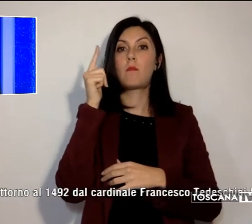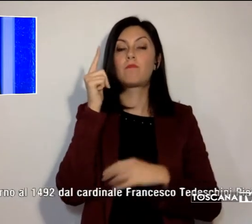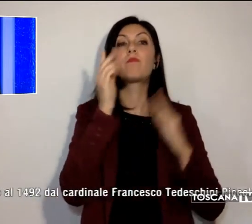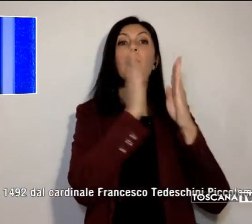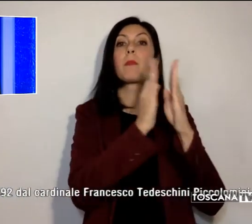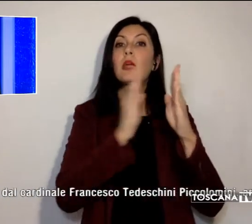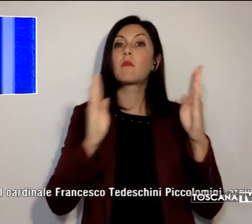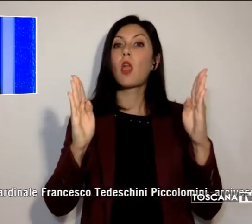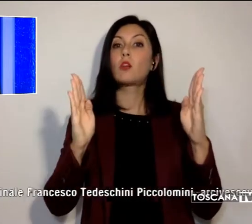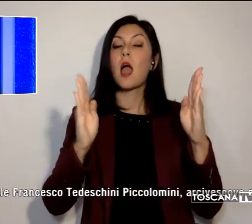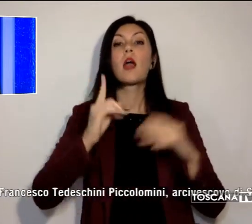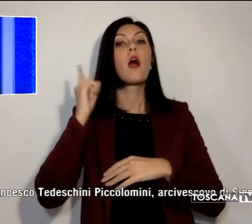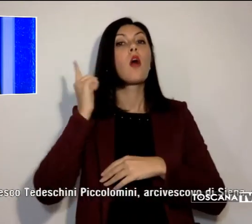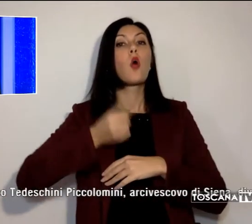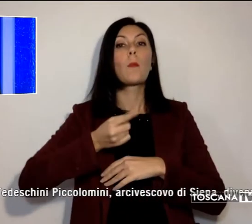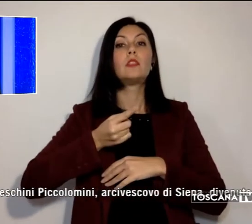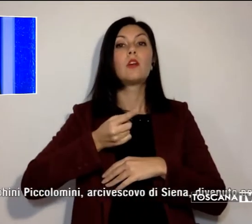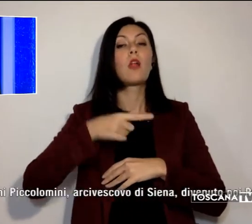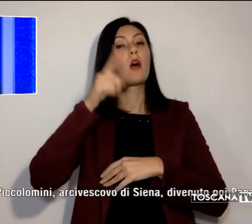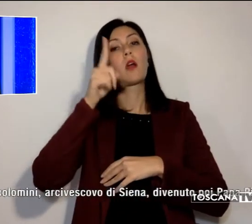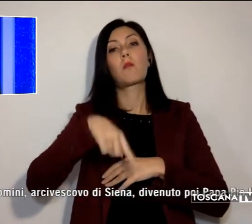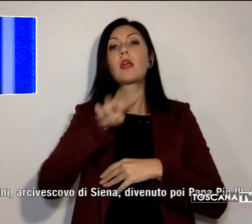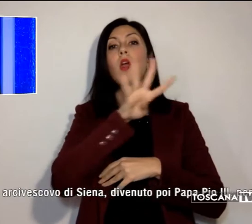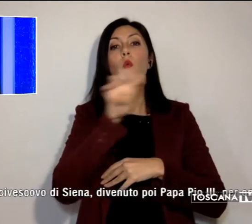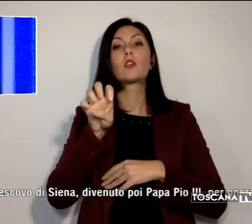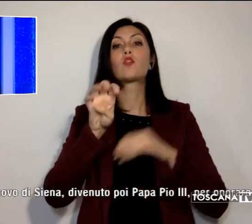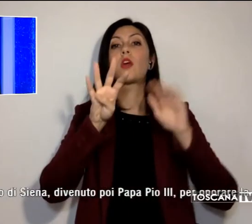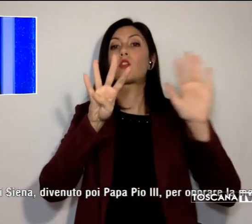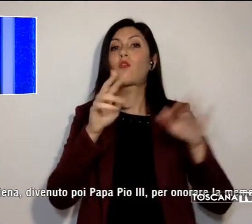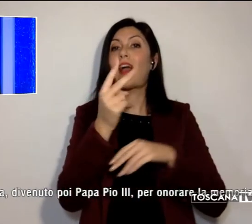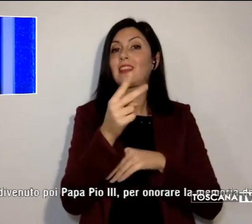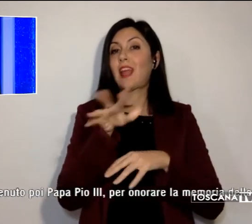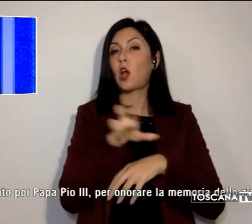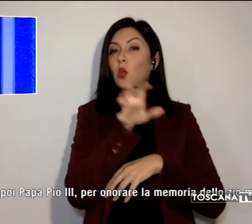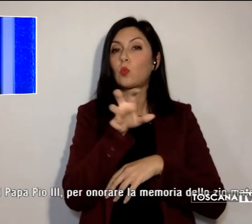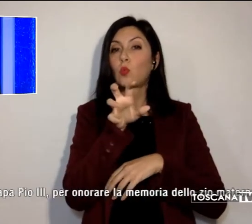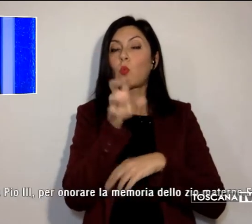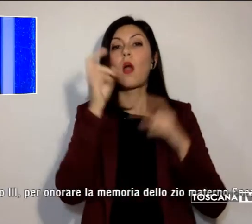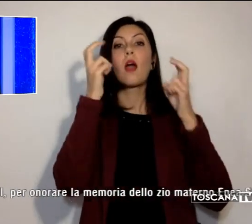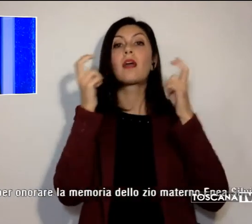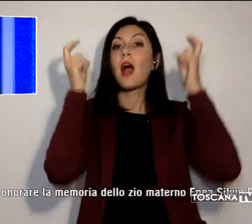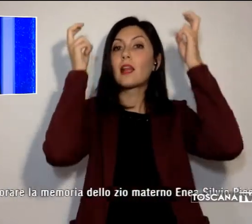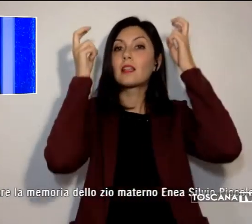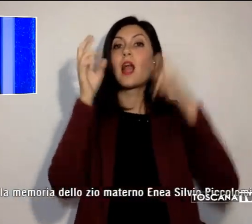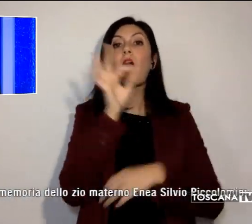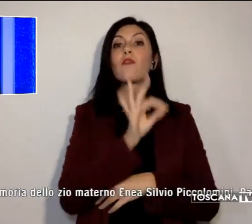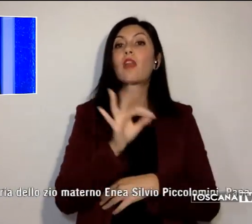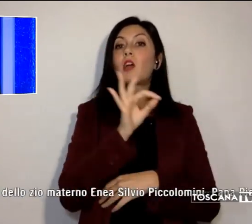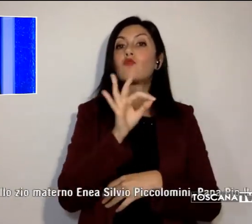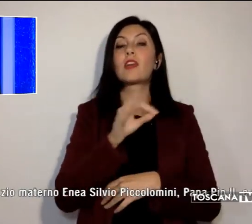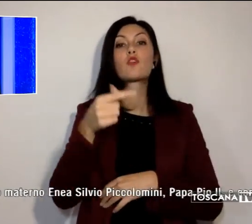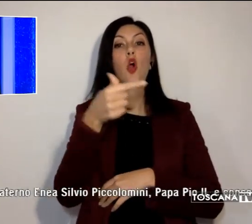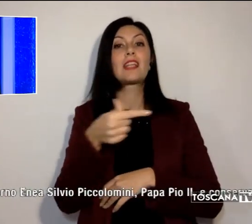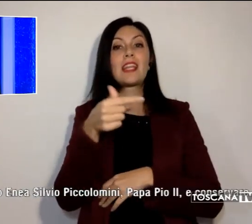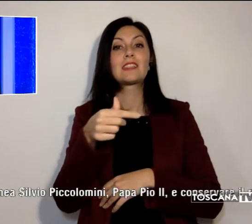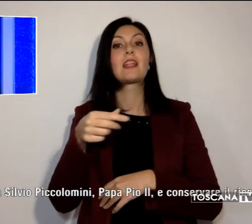commissionata attorno al 1492 dal cardinale Francesco Tedeschini Piccolomini,